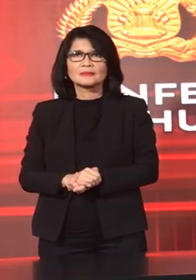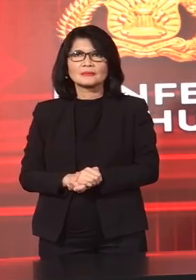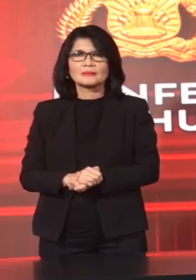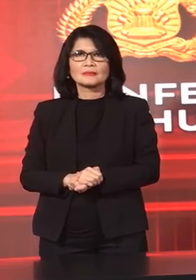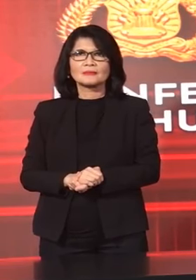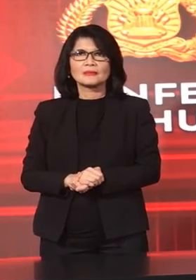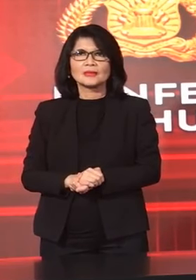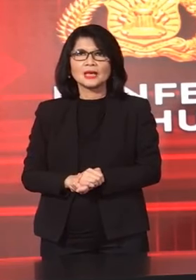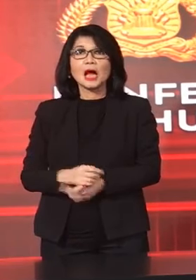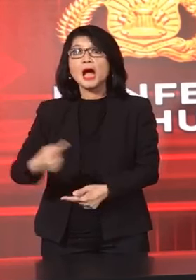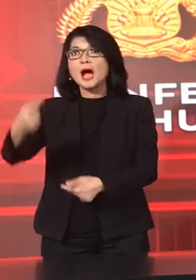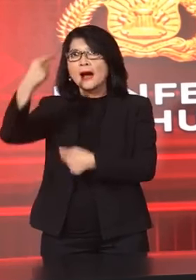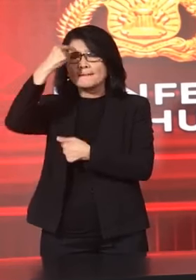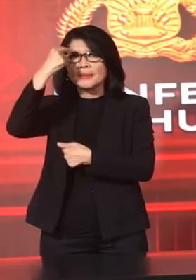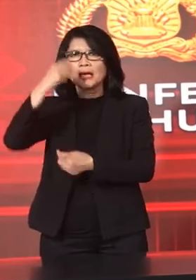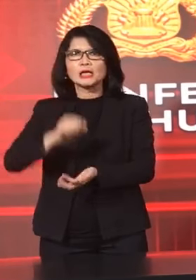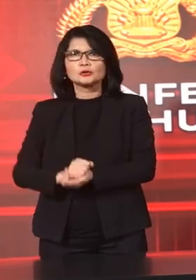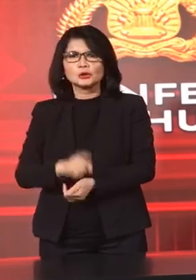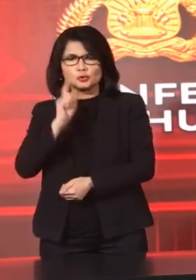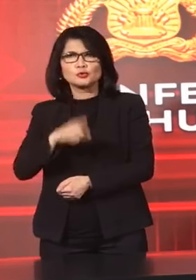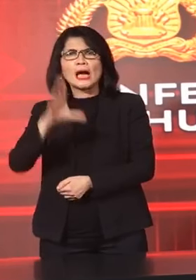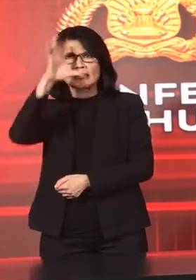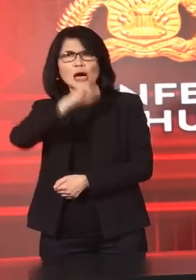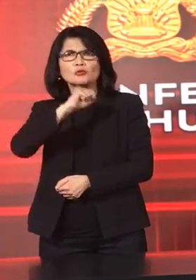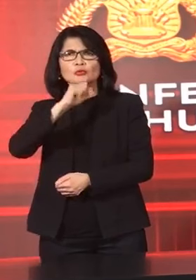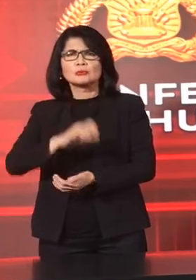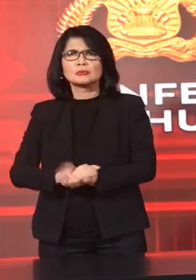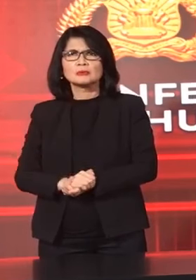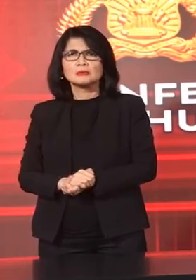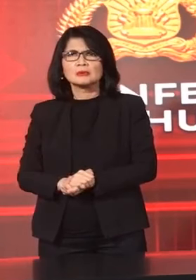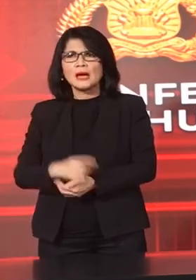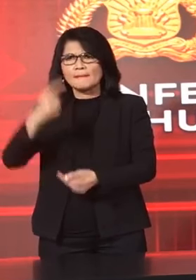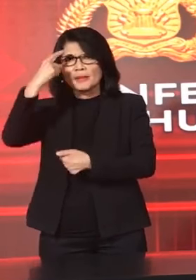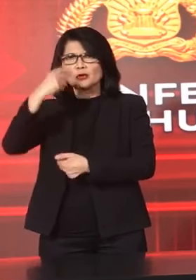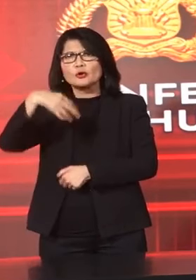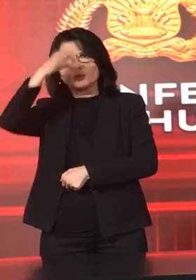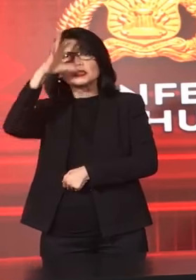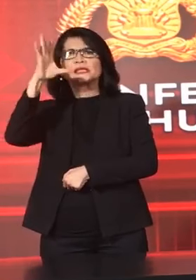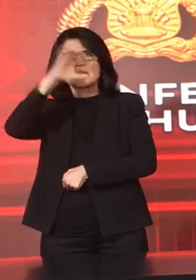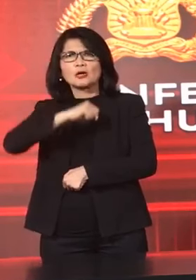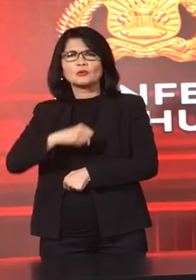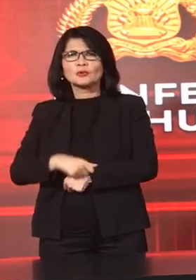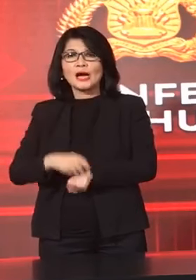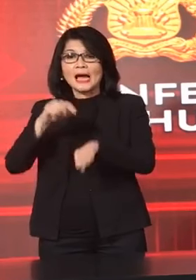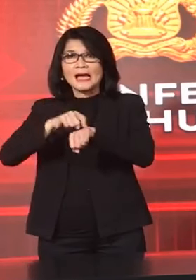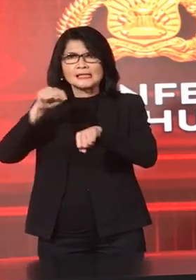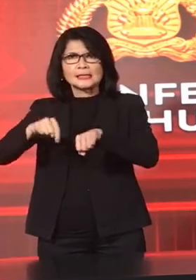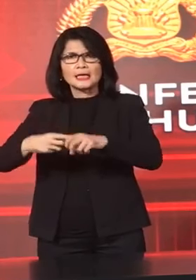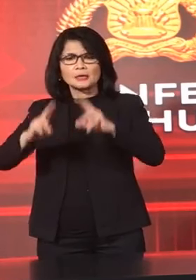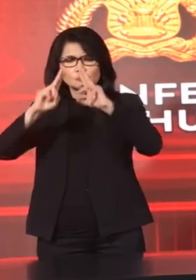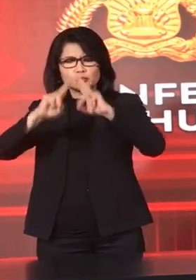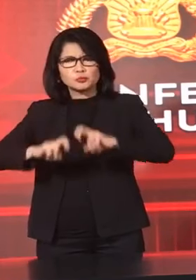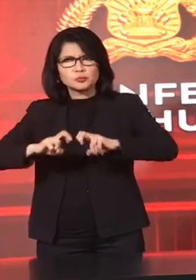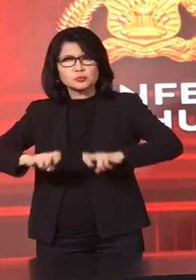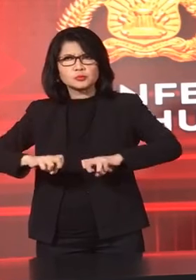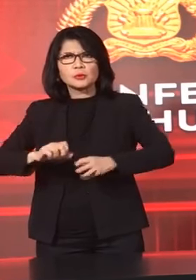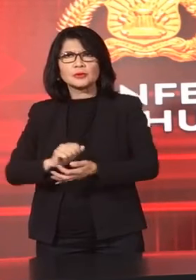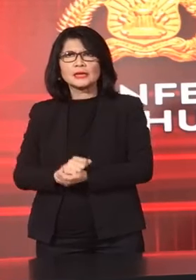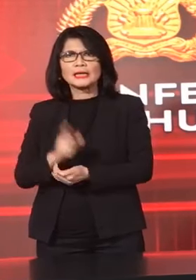Pelaku Telah Teridentifikasi Saat Ini Sedang Pendalaman Daripada